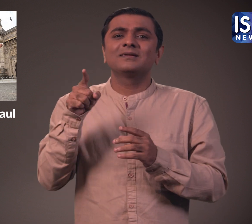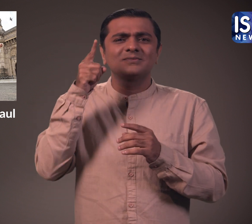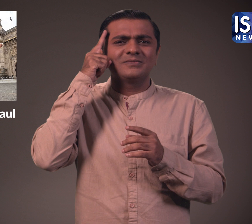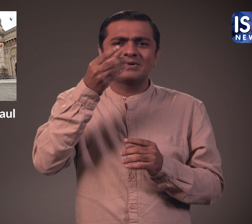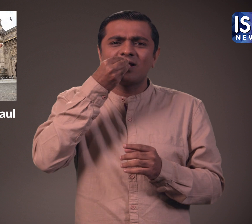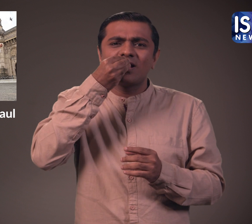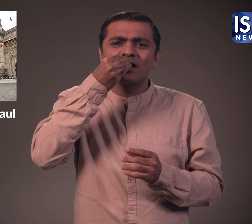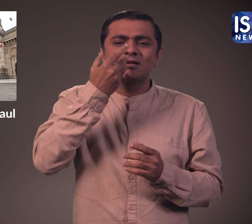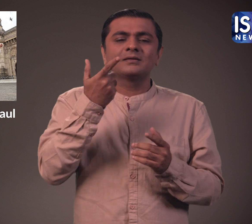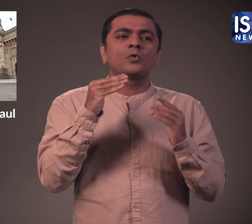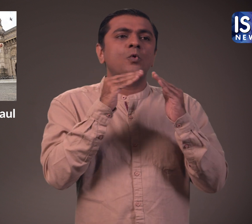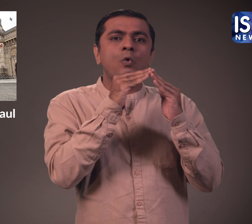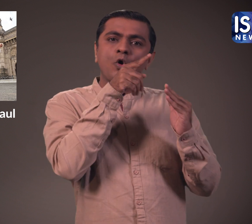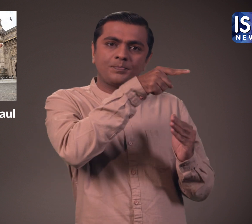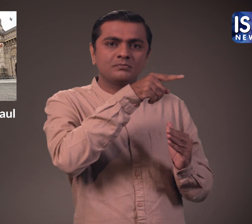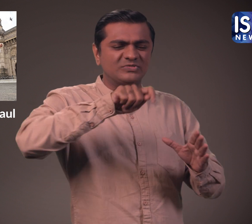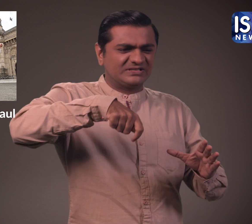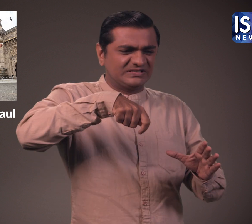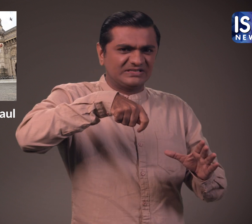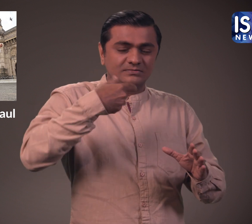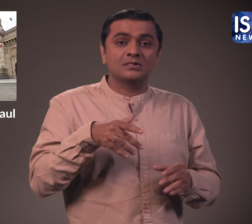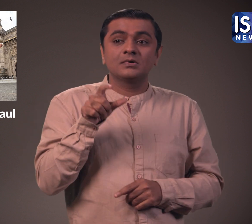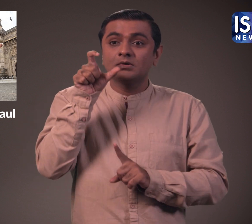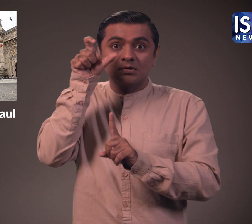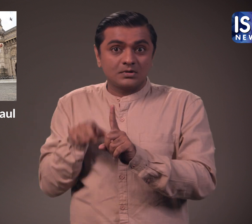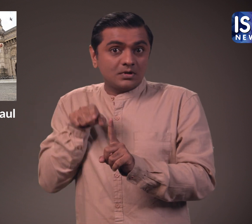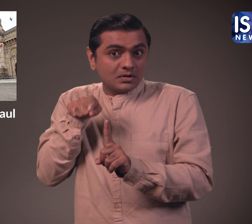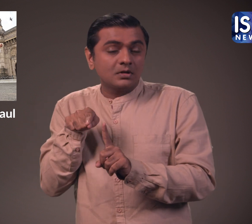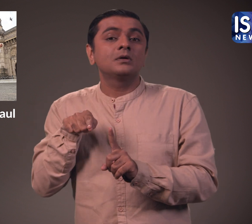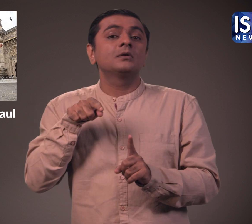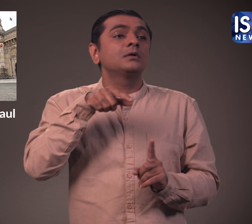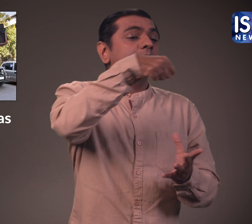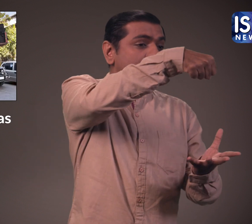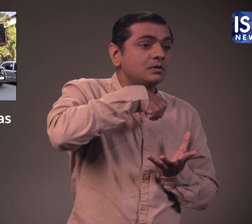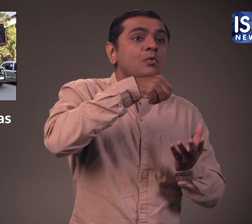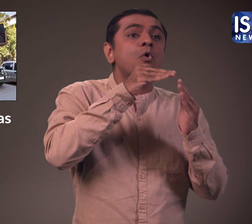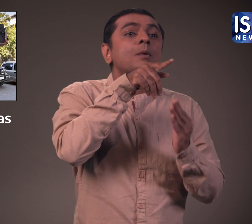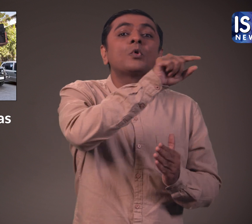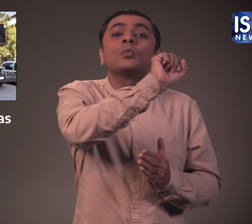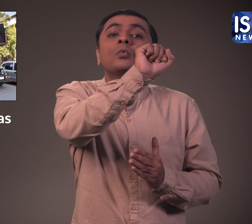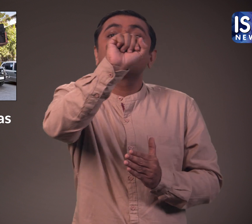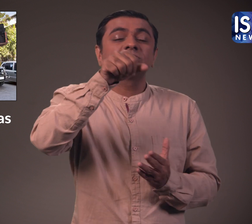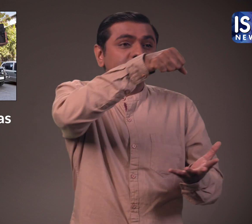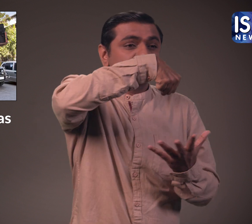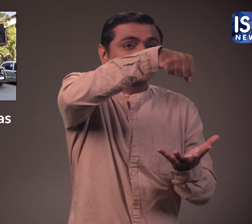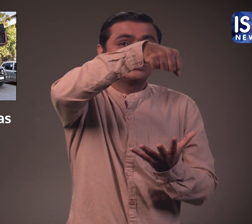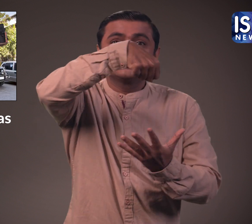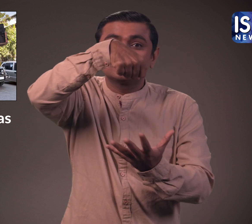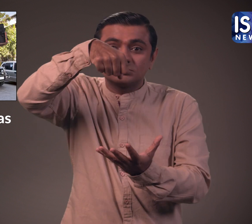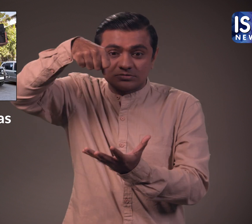आप उन डबबावालों से वावकिफ होंगे जो टिफिन लेते हैं और समय पर उन्हें